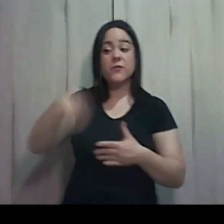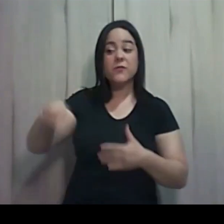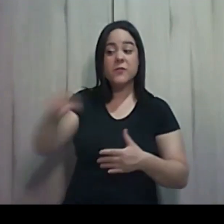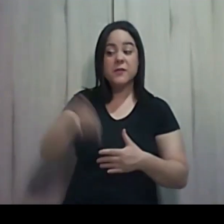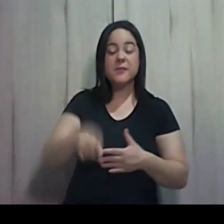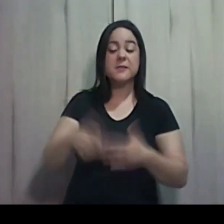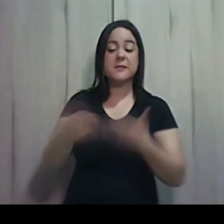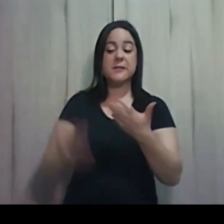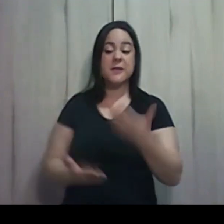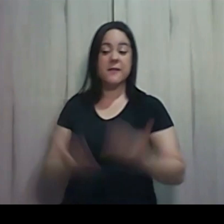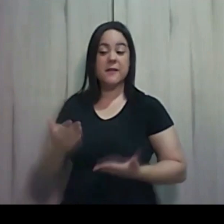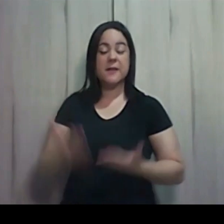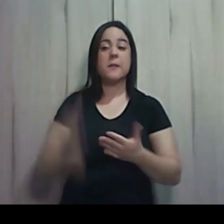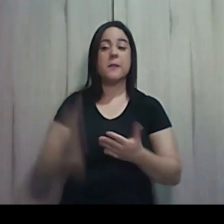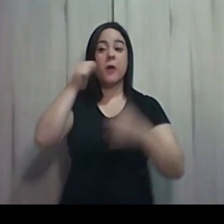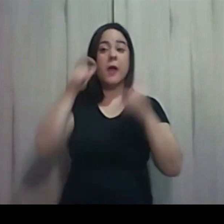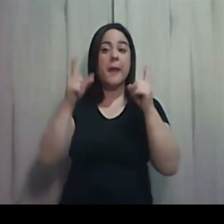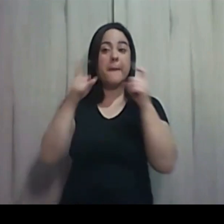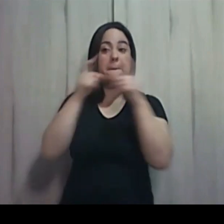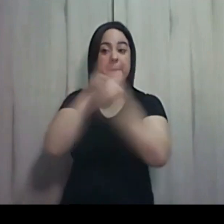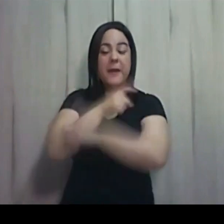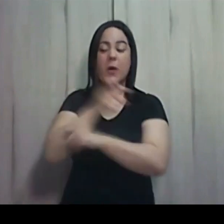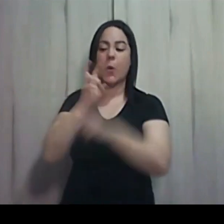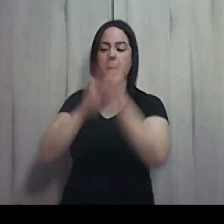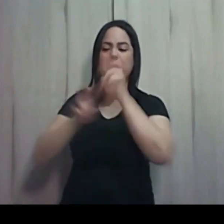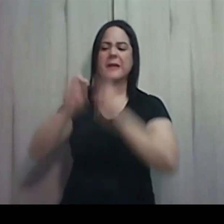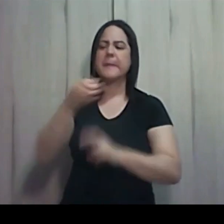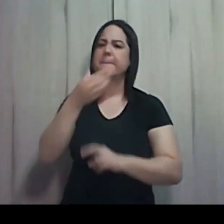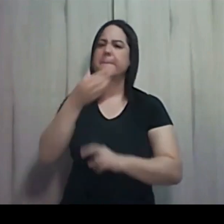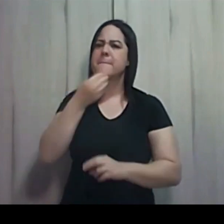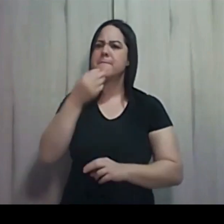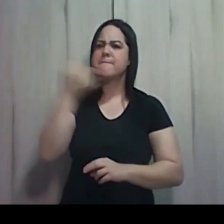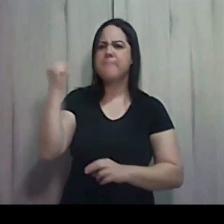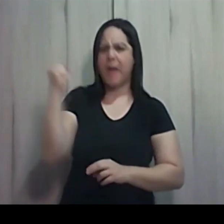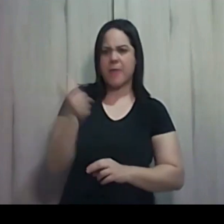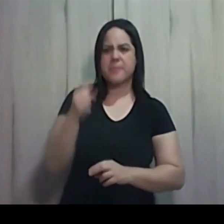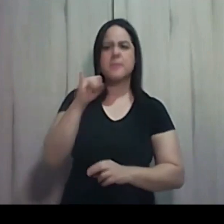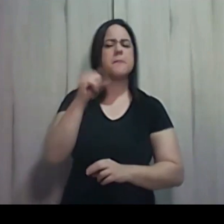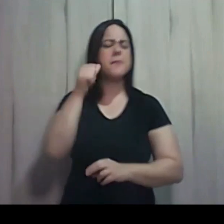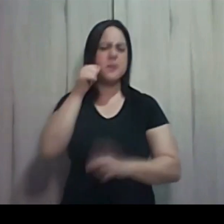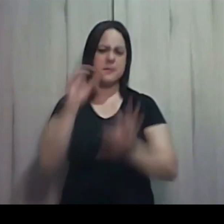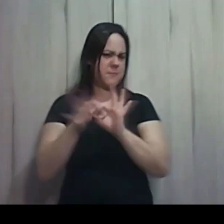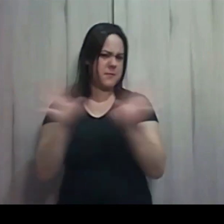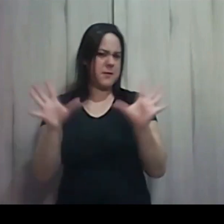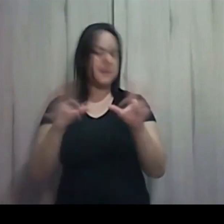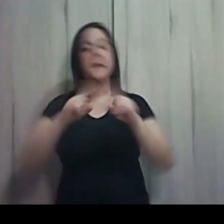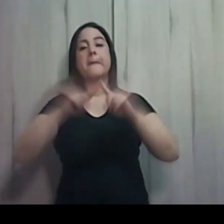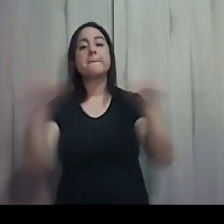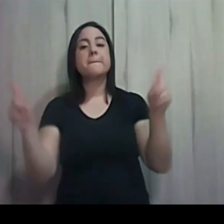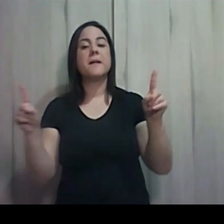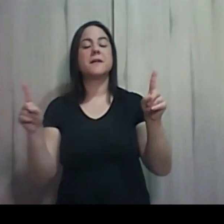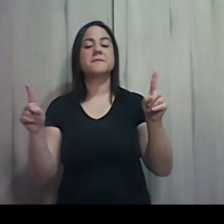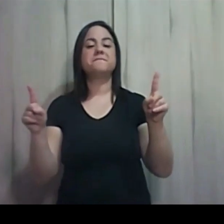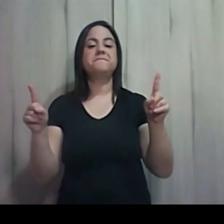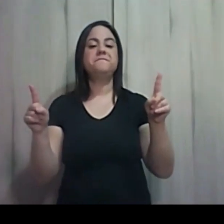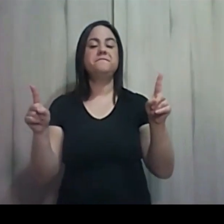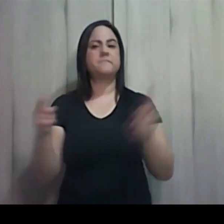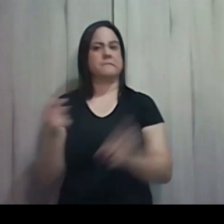for menino, matem. Se for menino, deixem viver. Mas as parteiras temeram a Deus e não